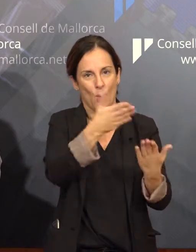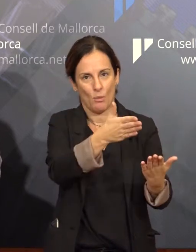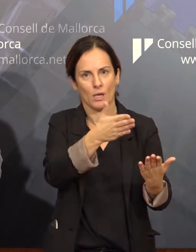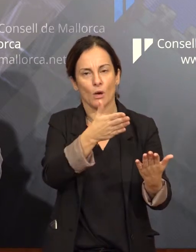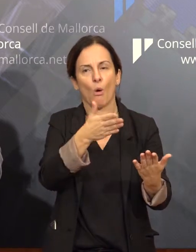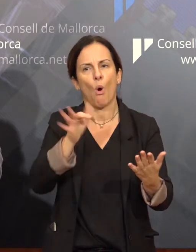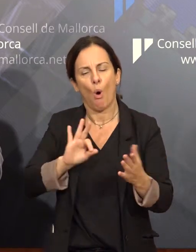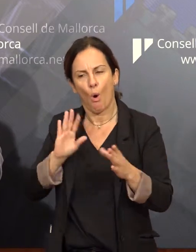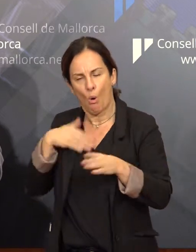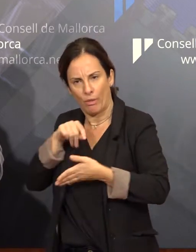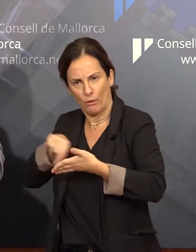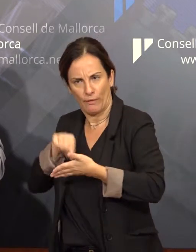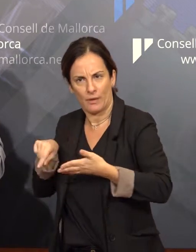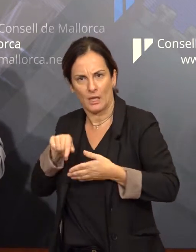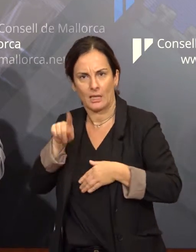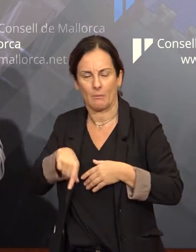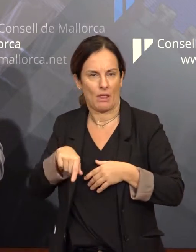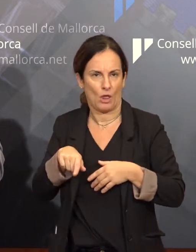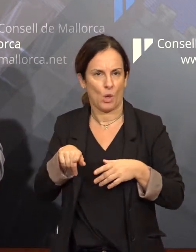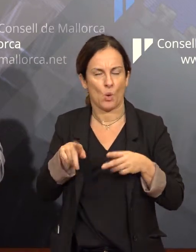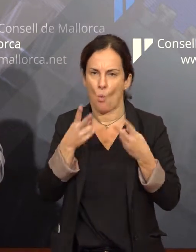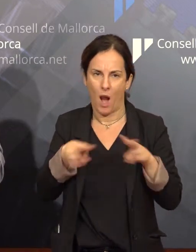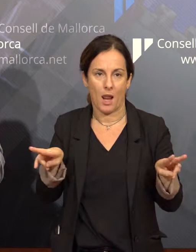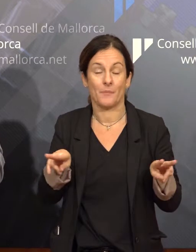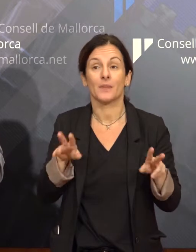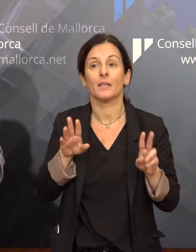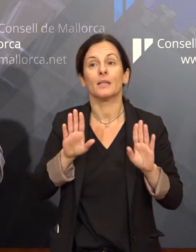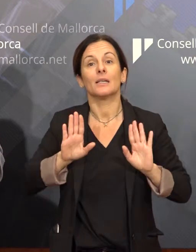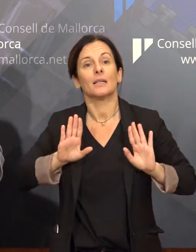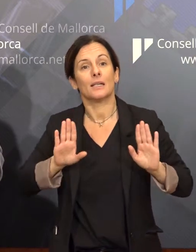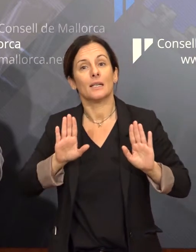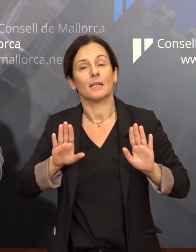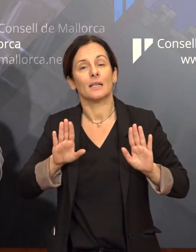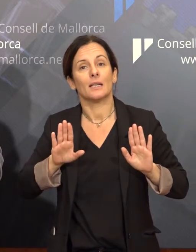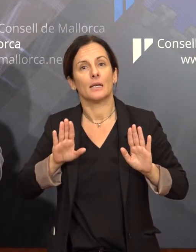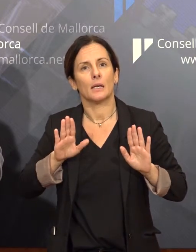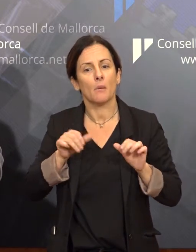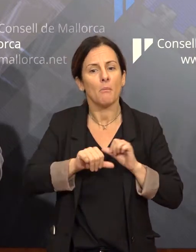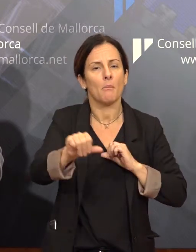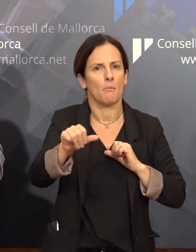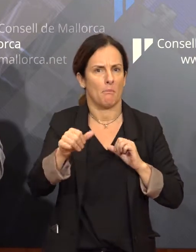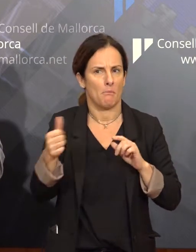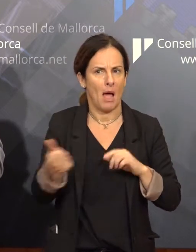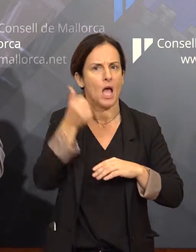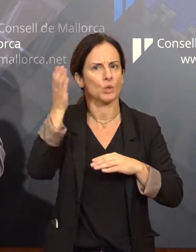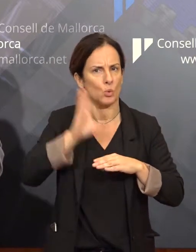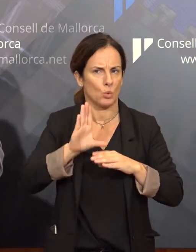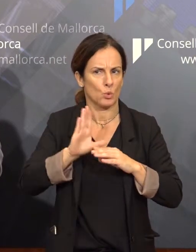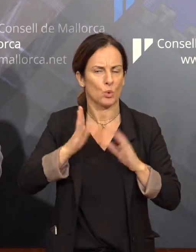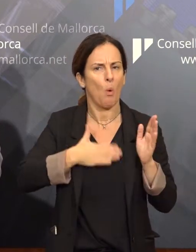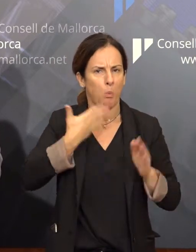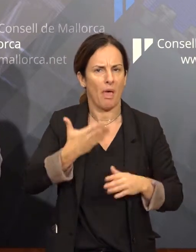ciutadania. No descartem fer més cursos, també orientats a personal administratiu i també